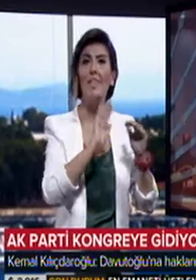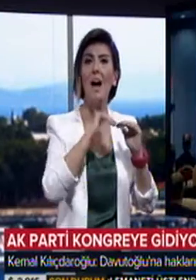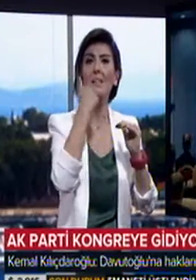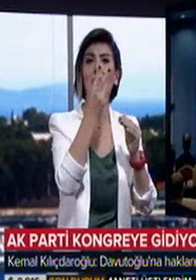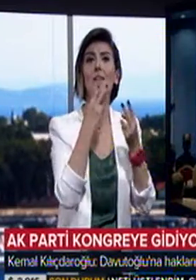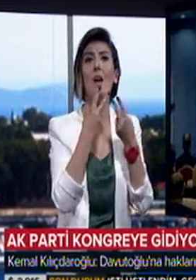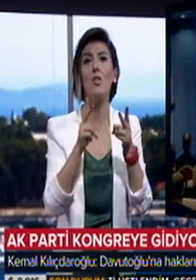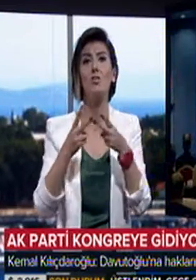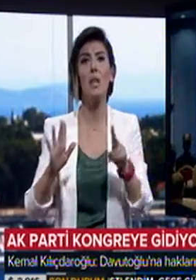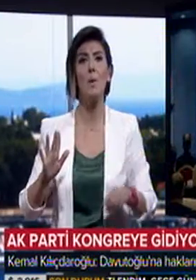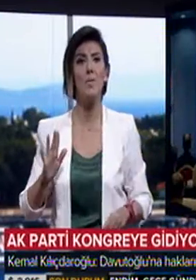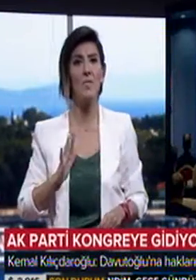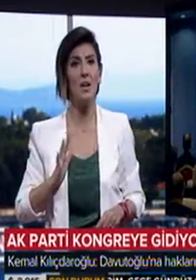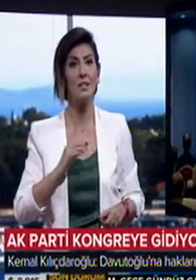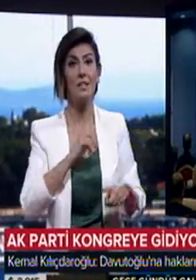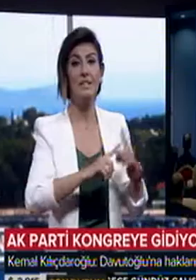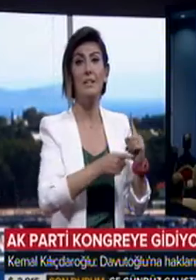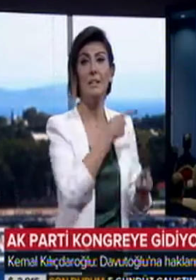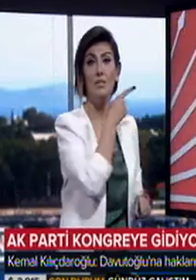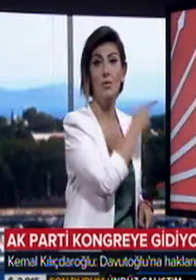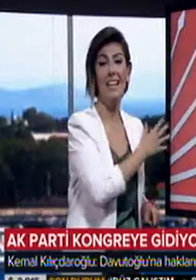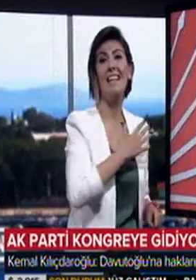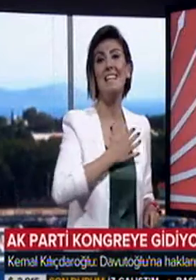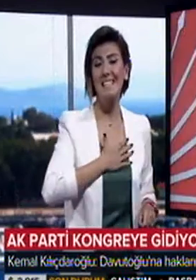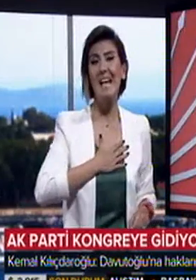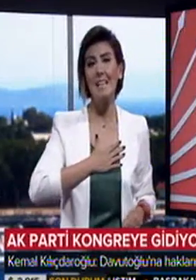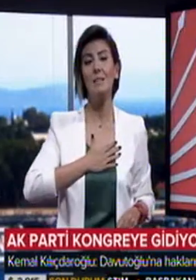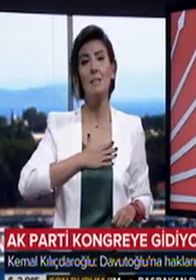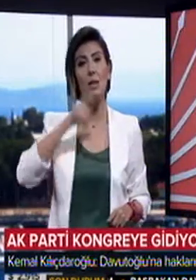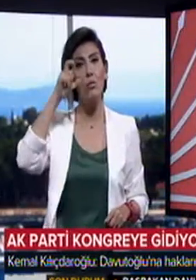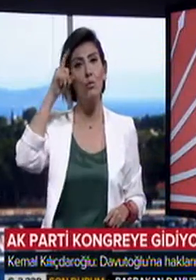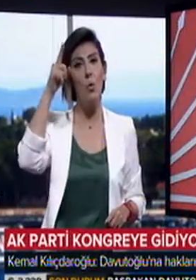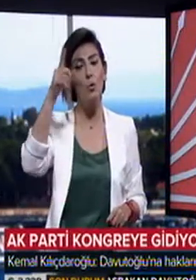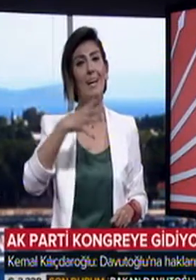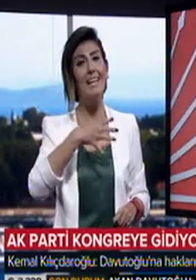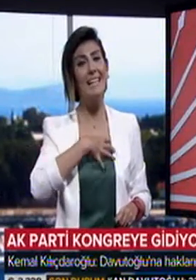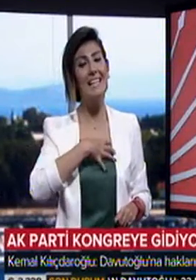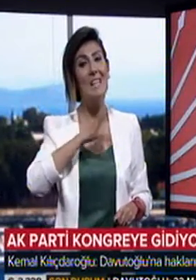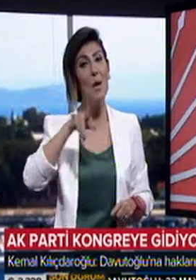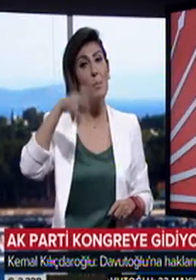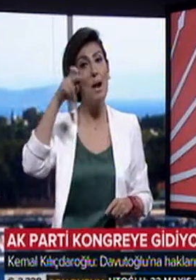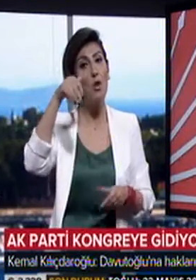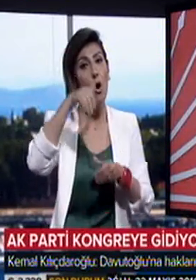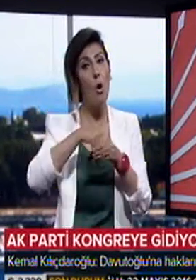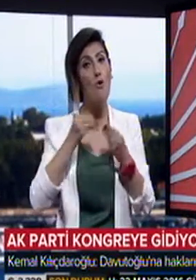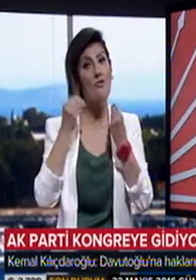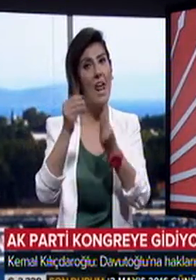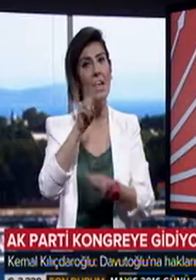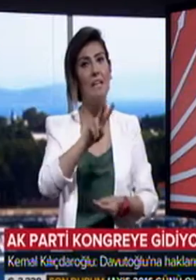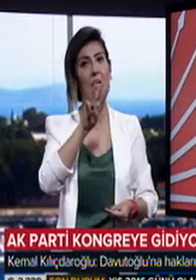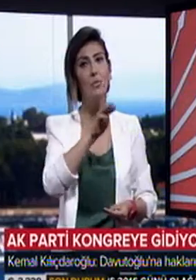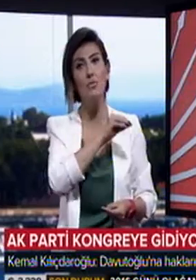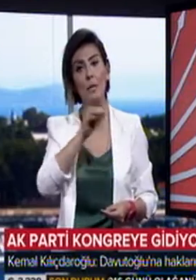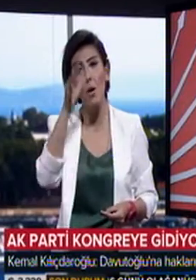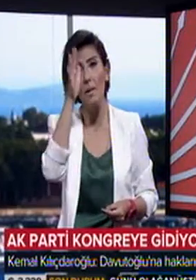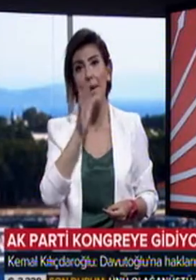toplantının ardından açıklamalarda bulundu. Kılıçdaroğlu, Sayın Davutoğlu, kendisine ve partisine oy veren 23